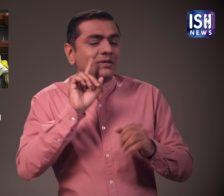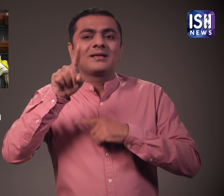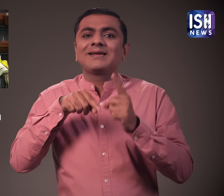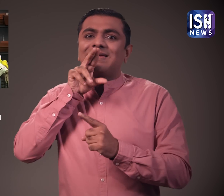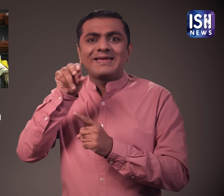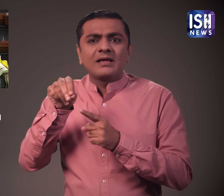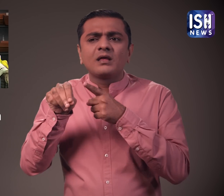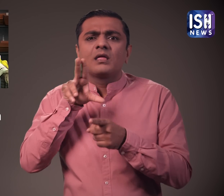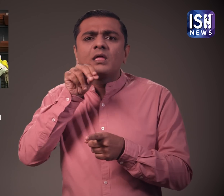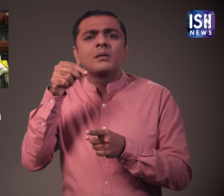थी।